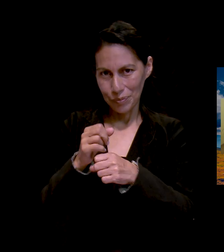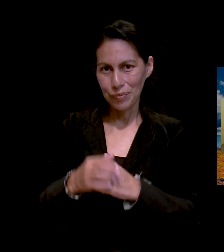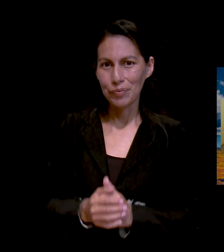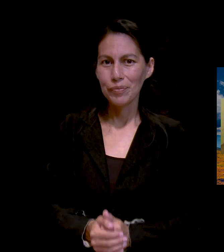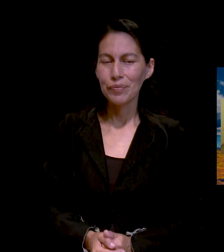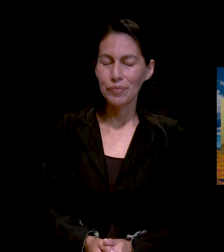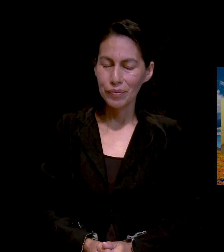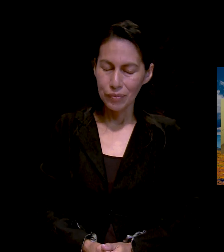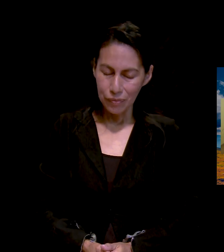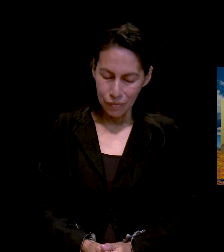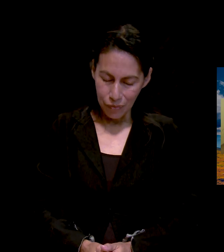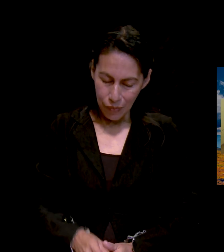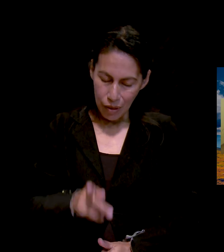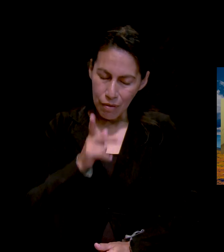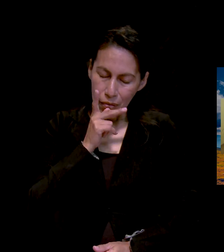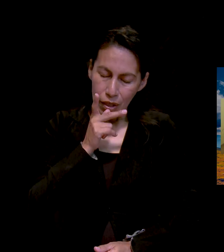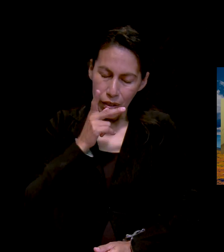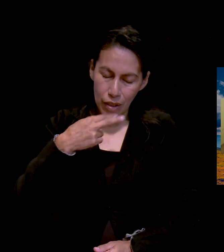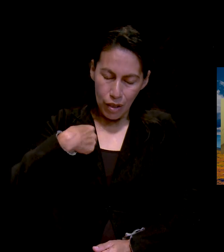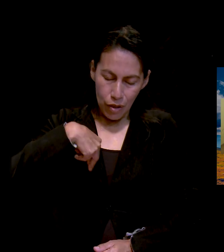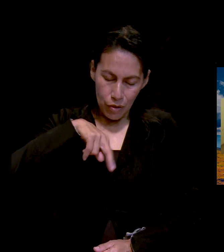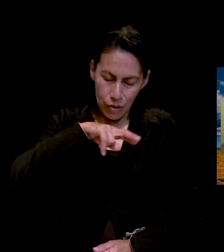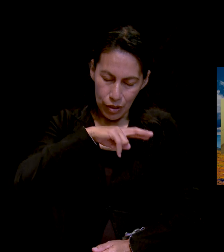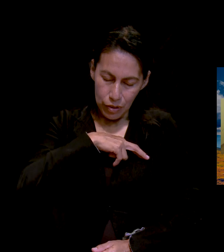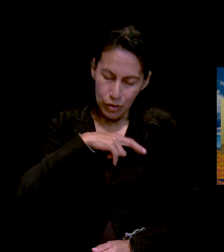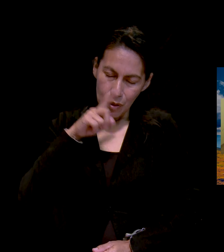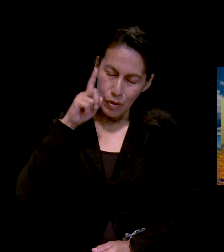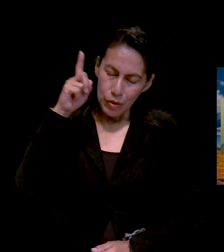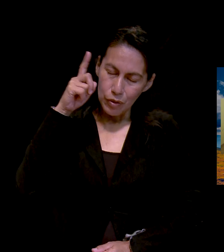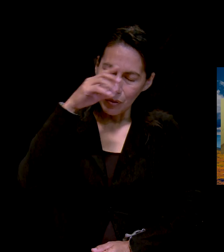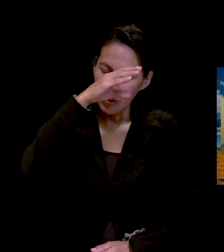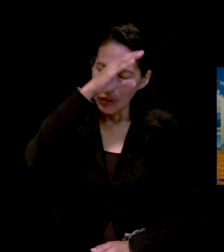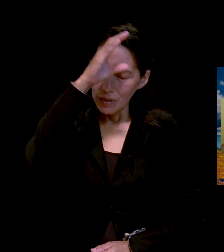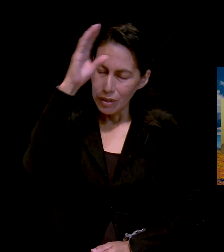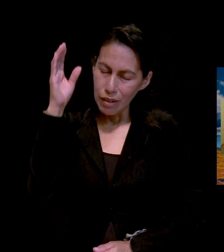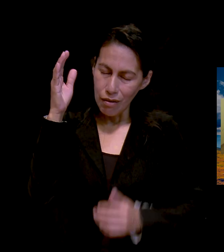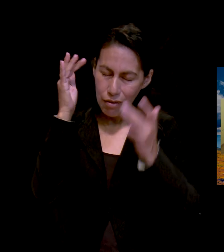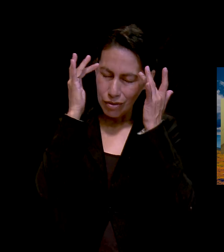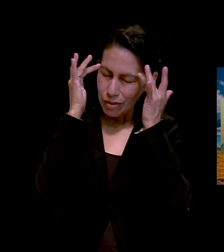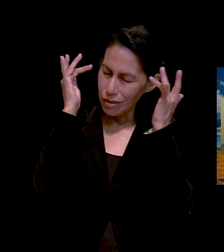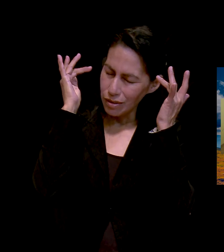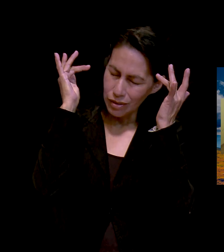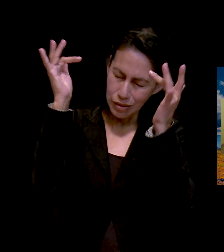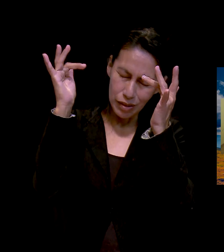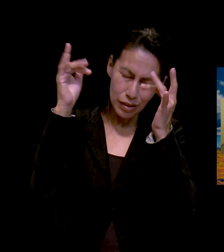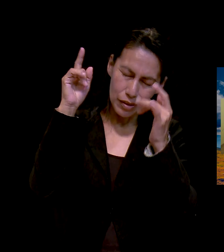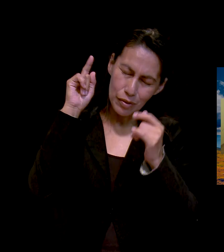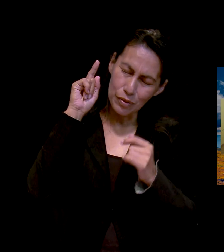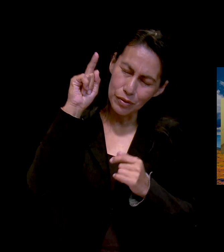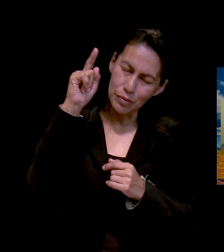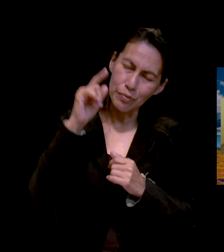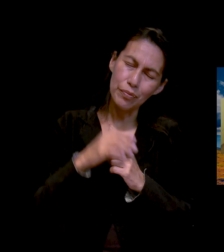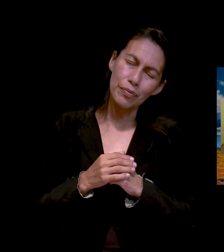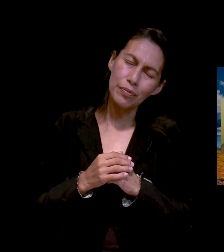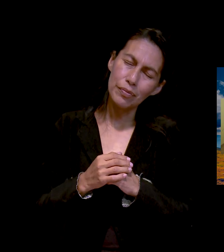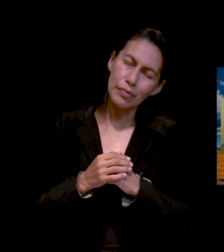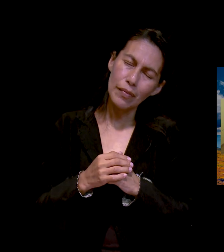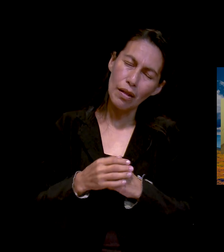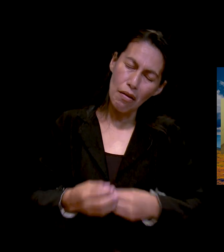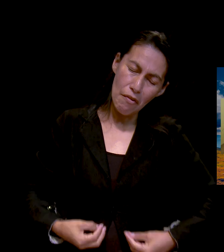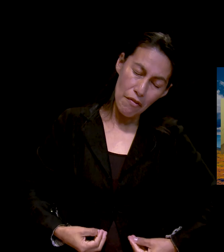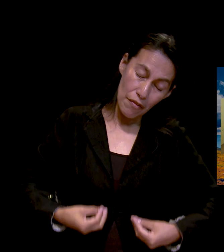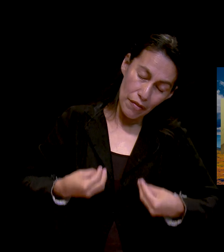Padre nuestro, que estén los cielos, santificados sea tu nombre. Gracias, Señor, porque nos das la vida. Gracias porque